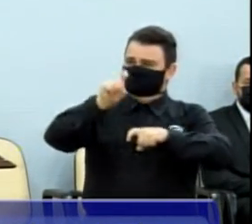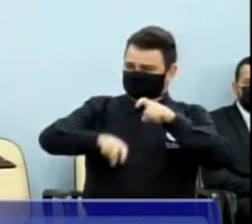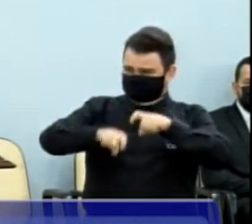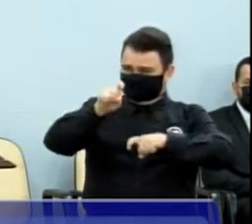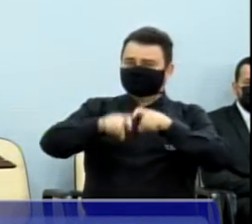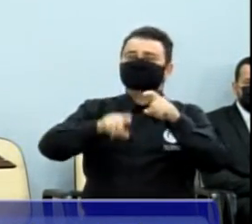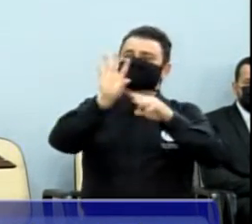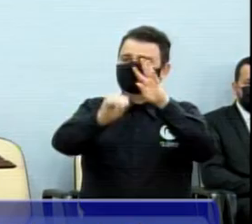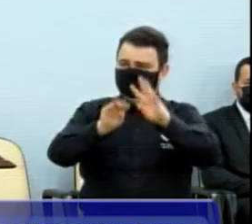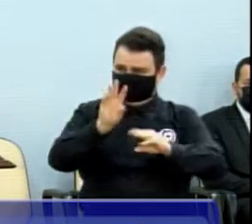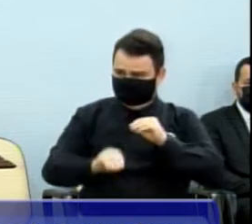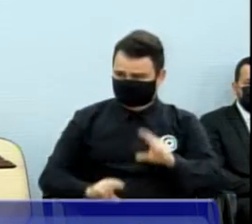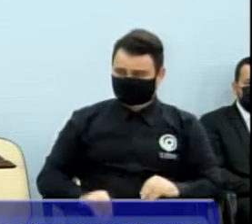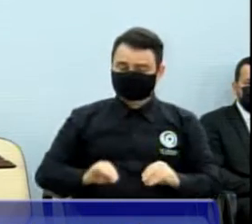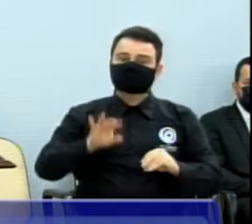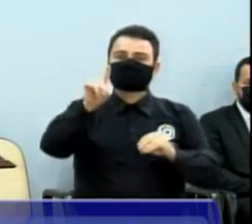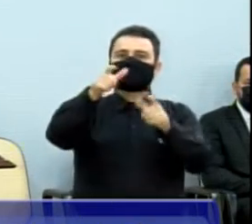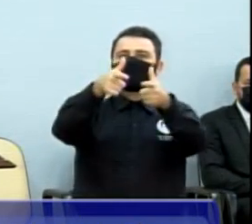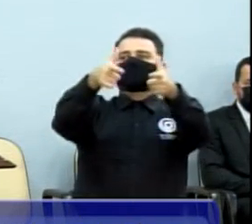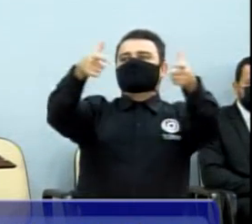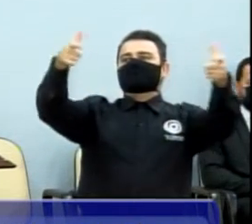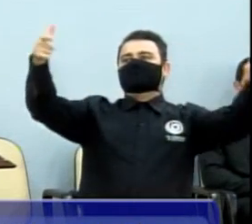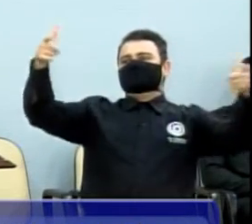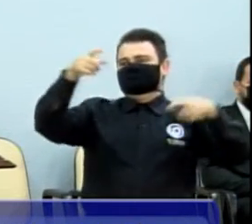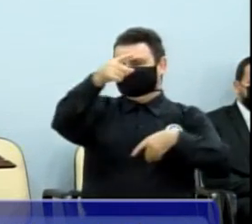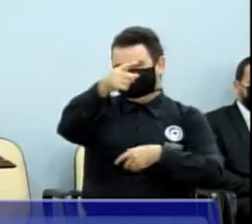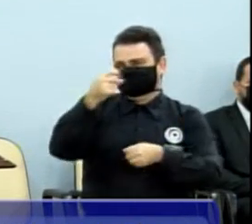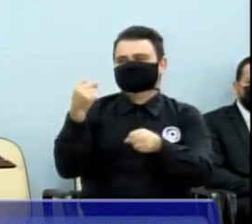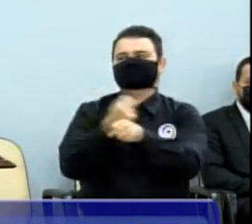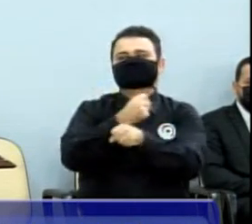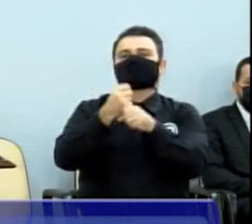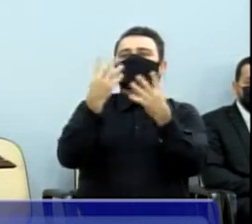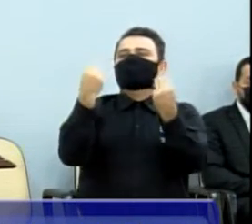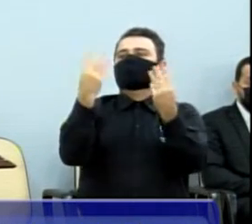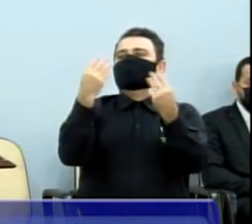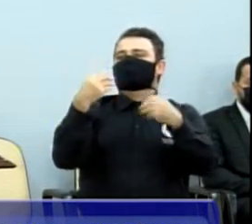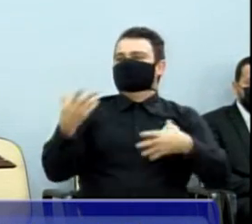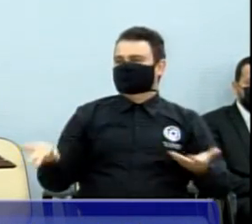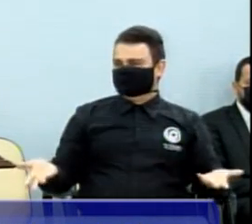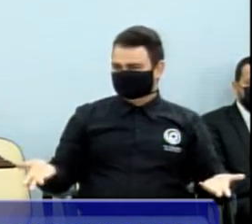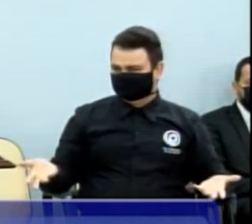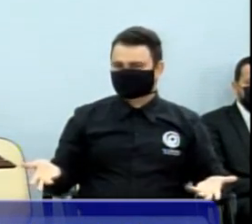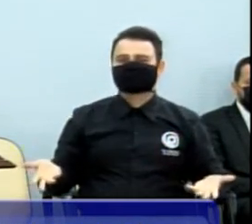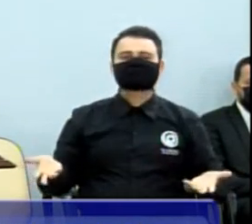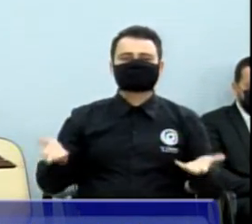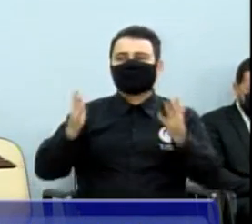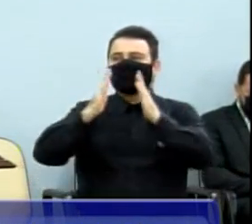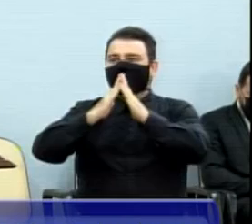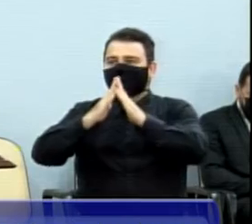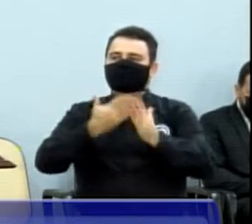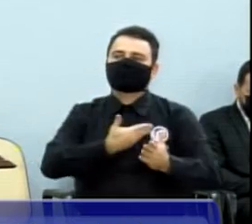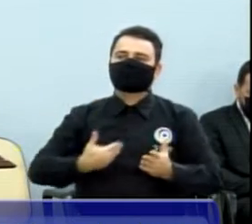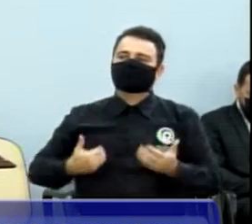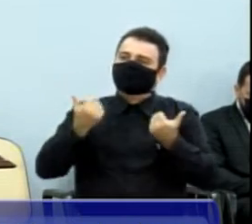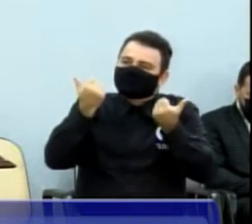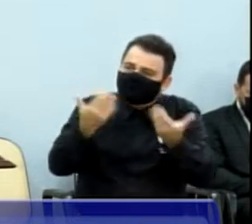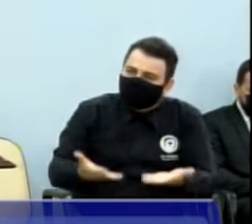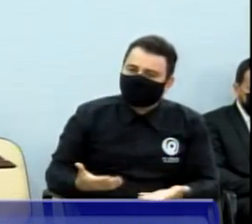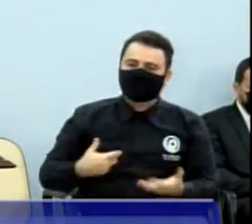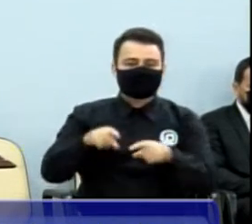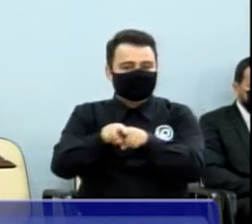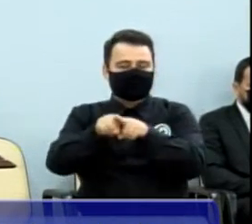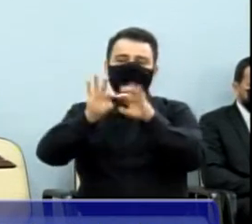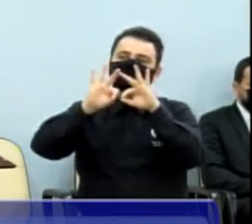sul, leste, oeste. Devido às casas populares, loteamentos irregulares, nós sabemos que ali é uma concentração de famílias